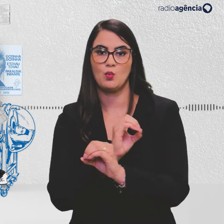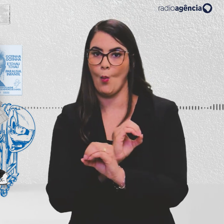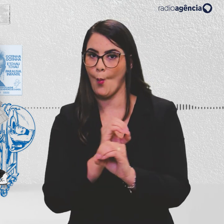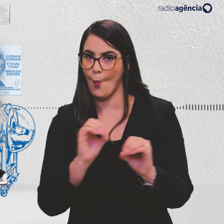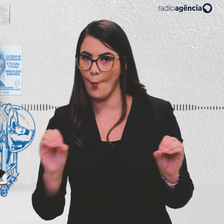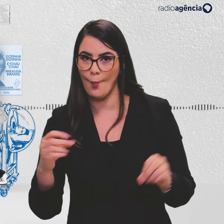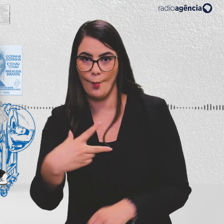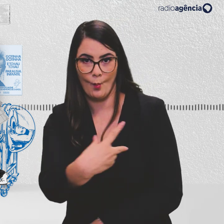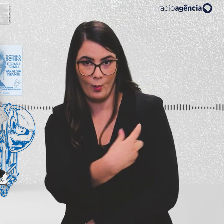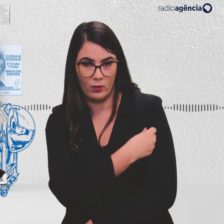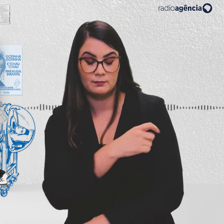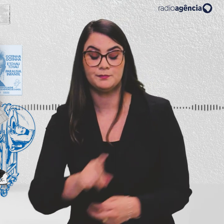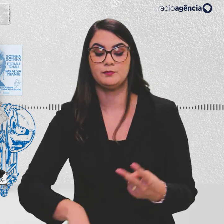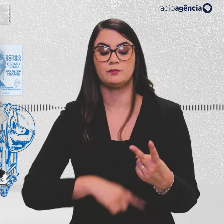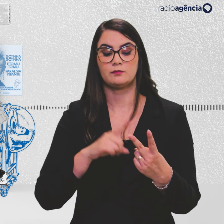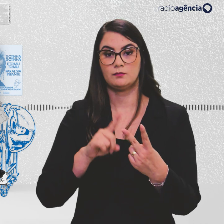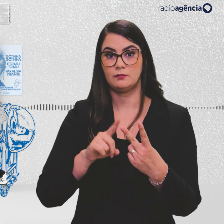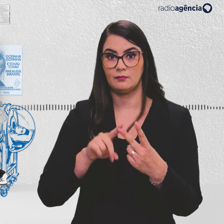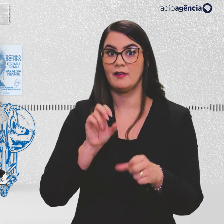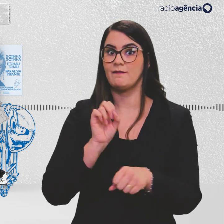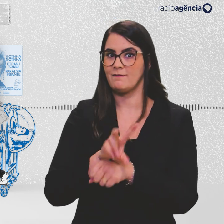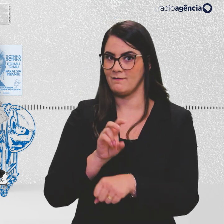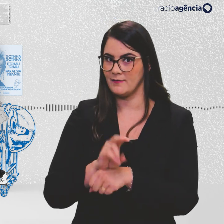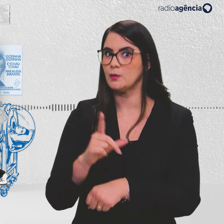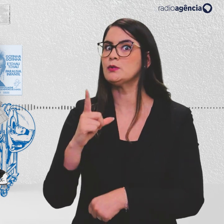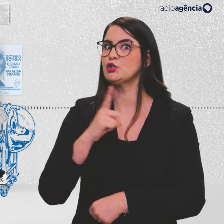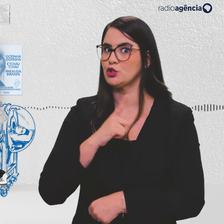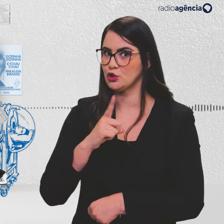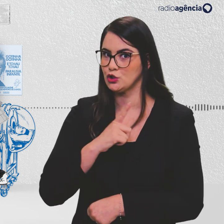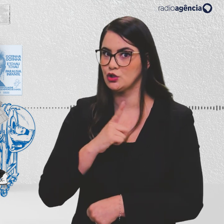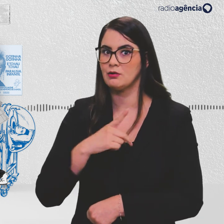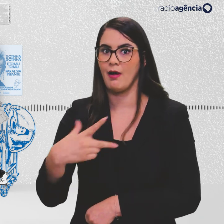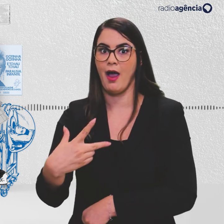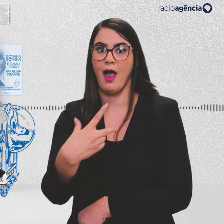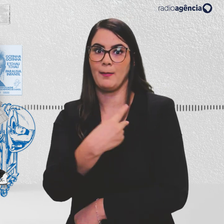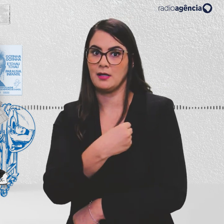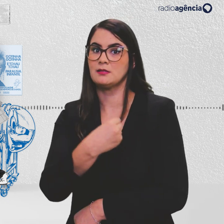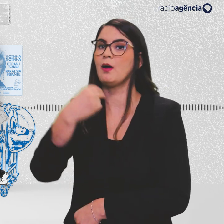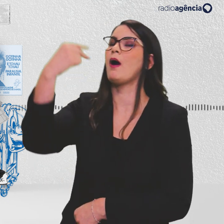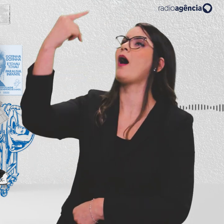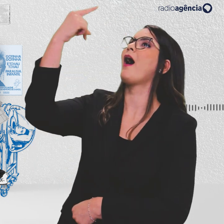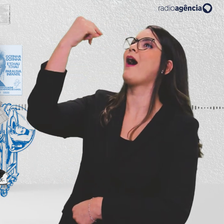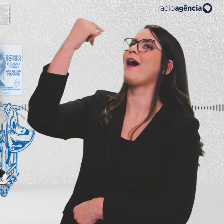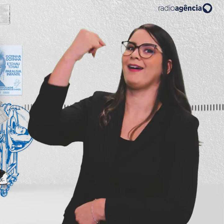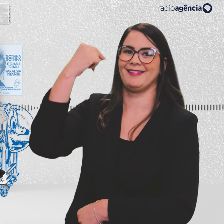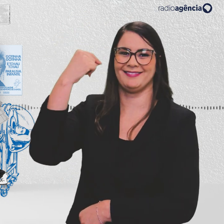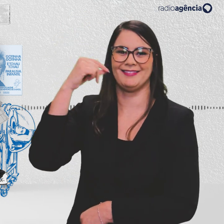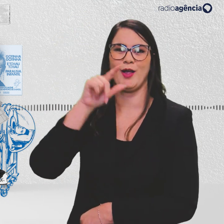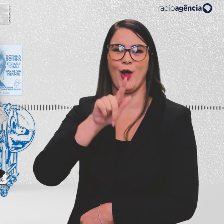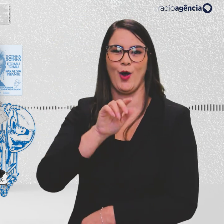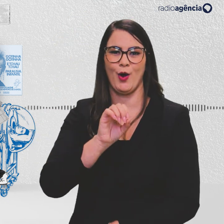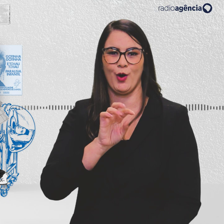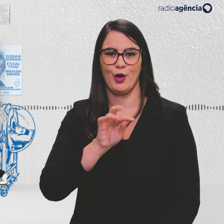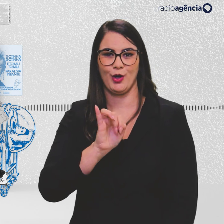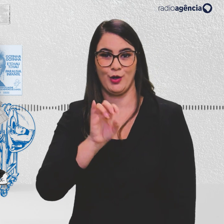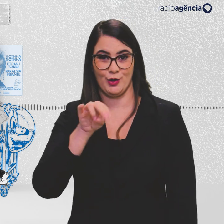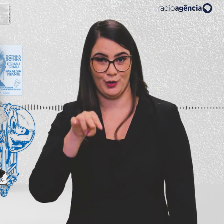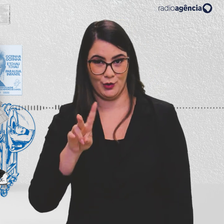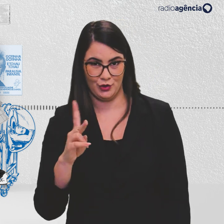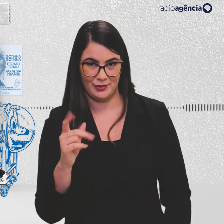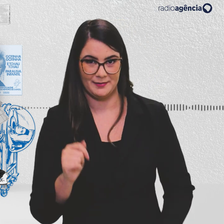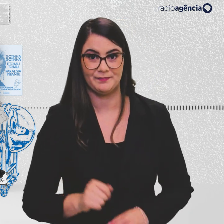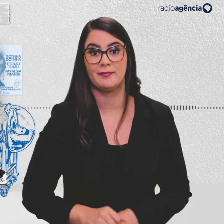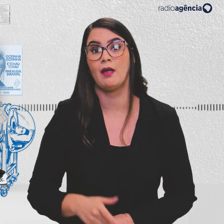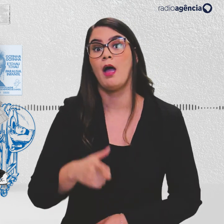injetável e outra com vírus atenuado e aplicação oral, a nossa conhecida gotinha. Conta a minha